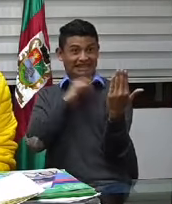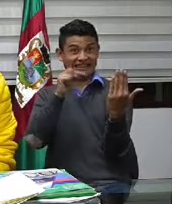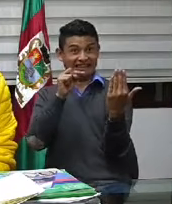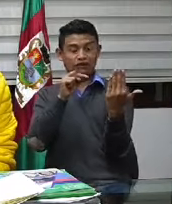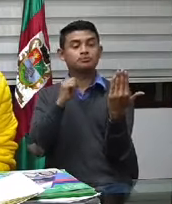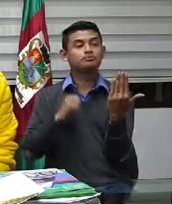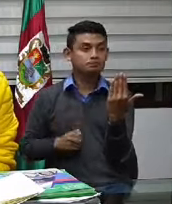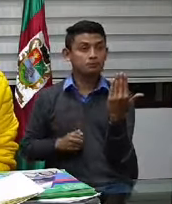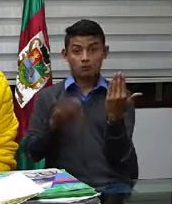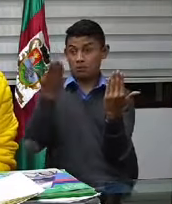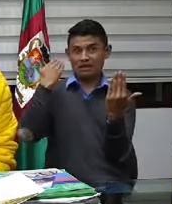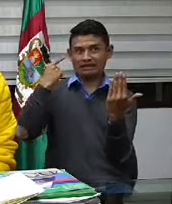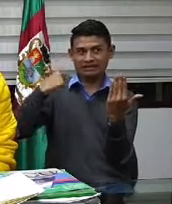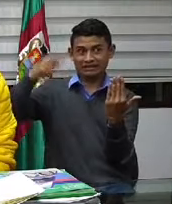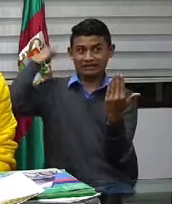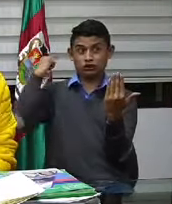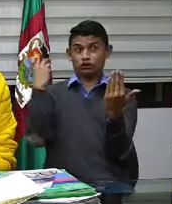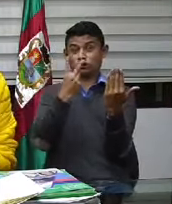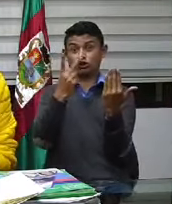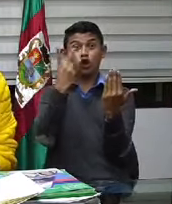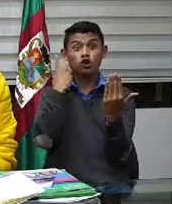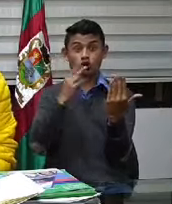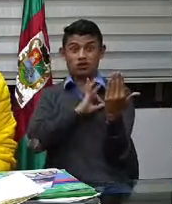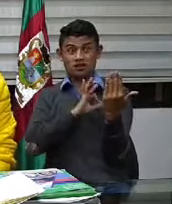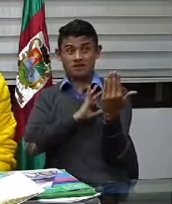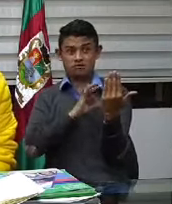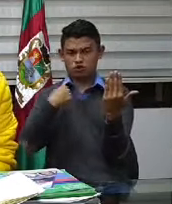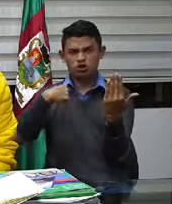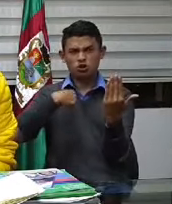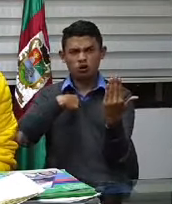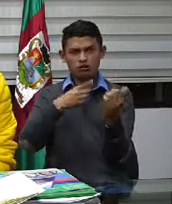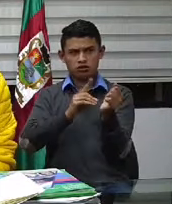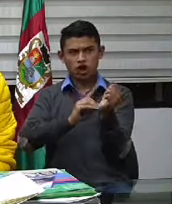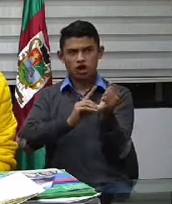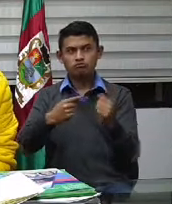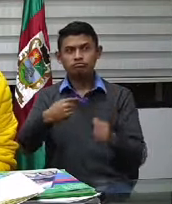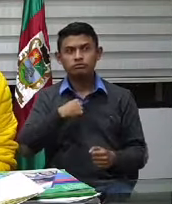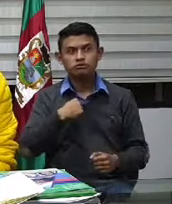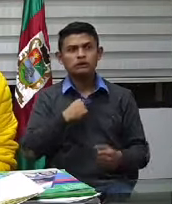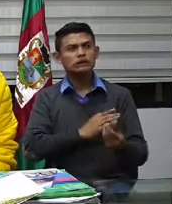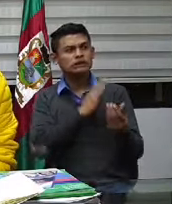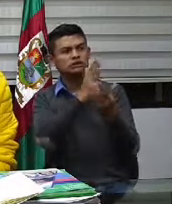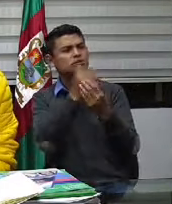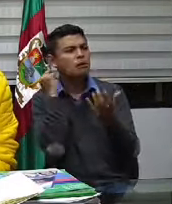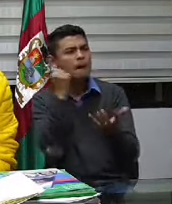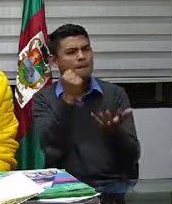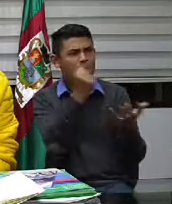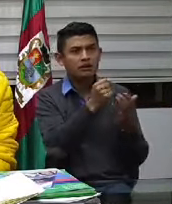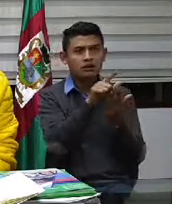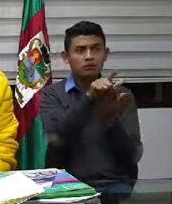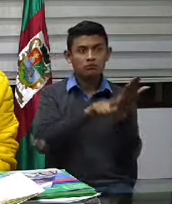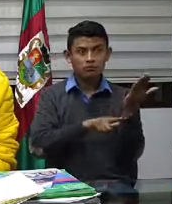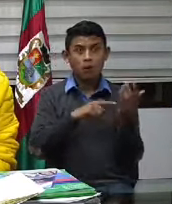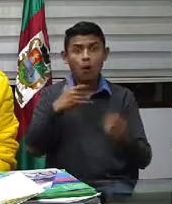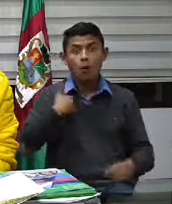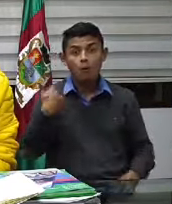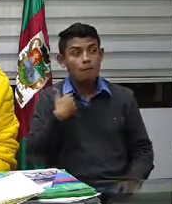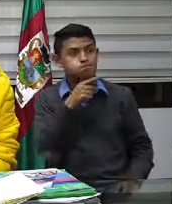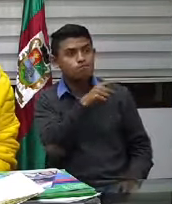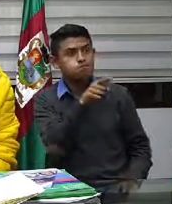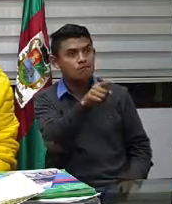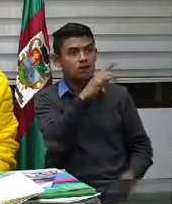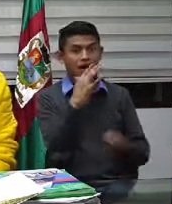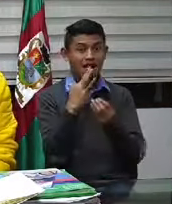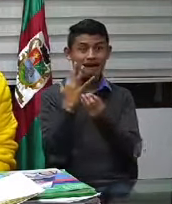viernes también, a este sector cultural. Yo personalmente estuve llevándoles. Y viernes, muchachos jóvenes, artistas y